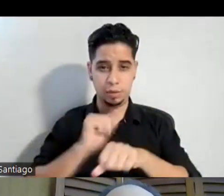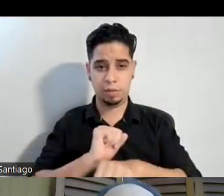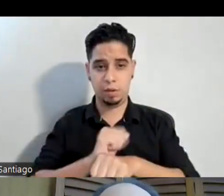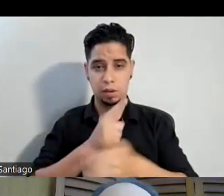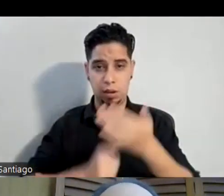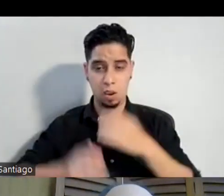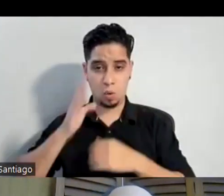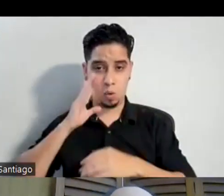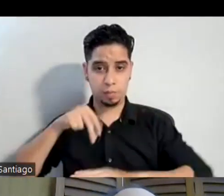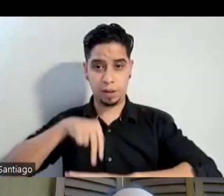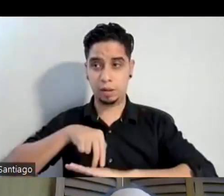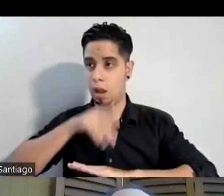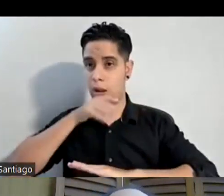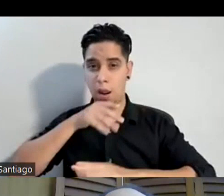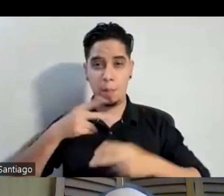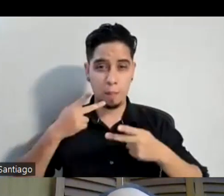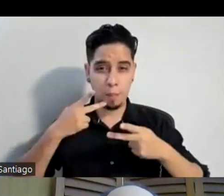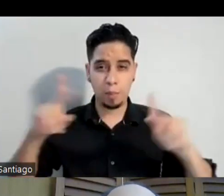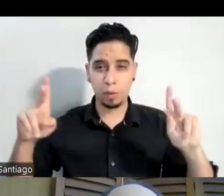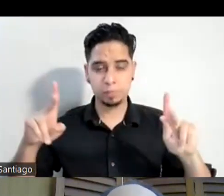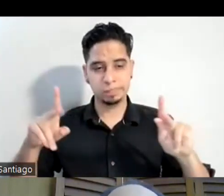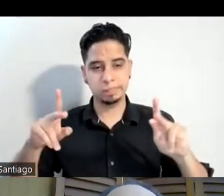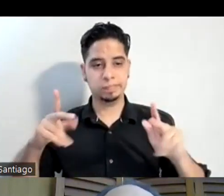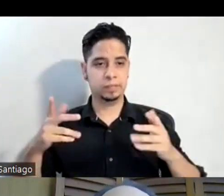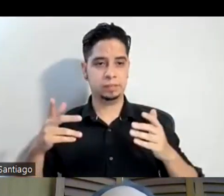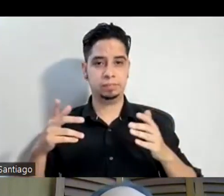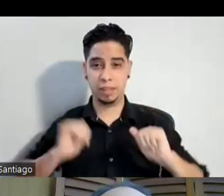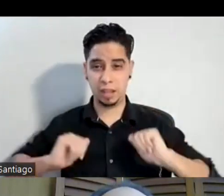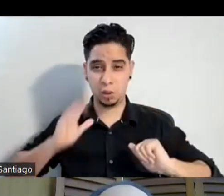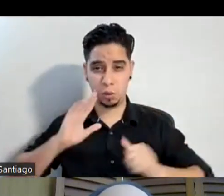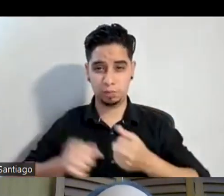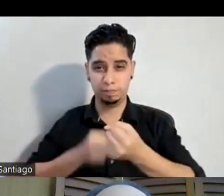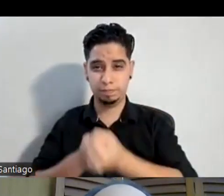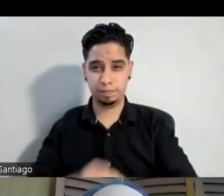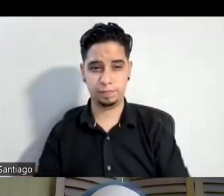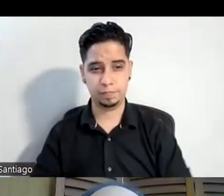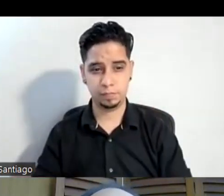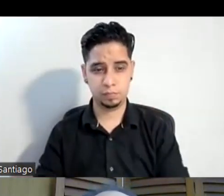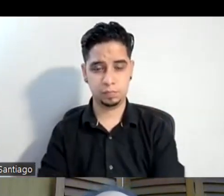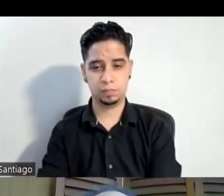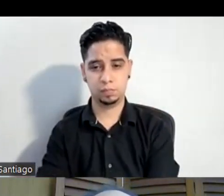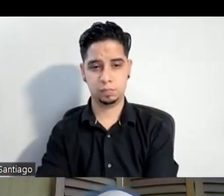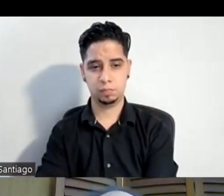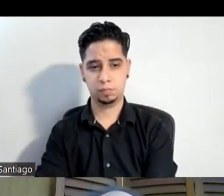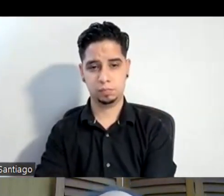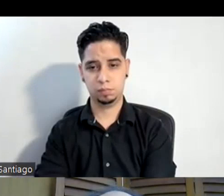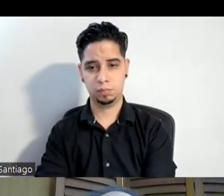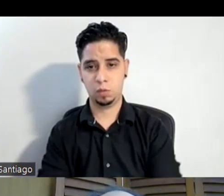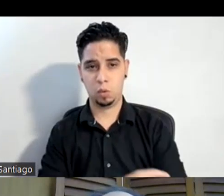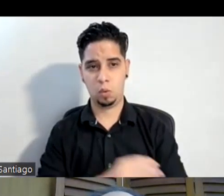público las herramientas del teatro le van a ayudar cuéntanos de tu área docente Yadilice ¿Cómo